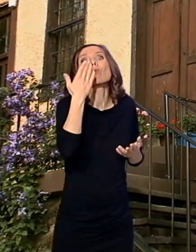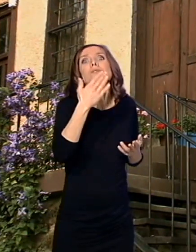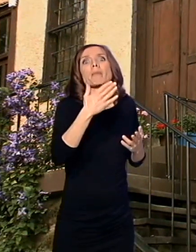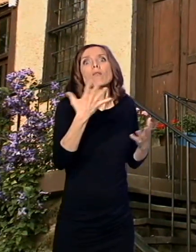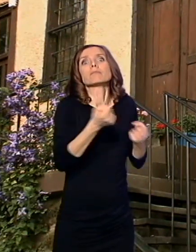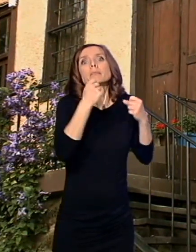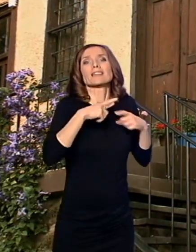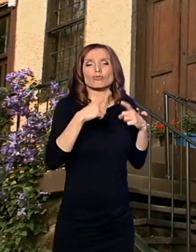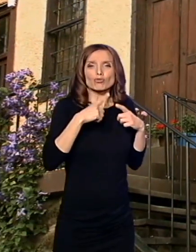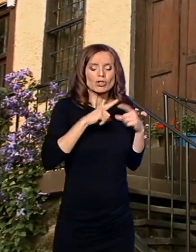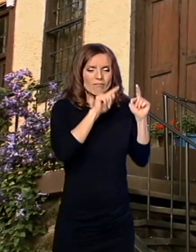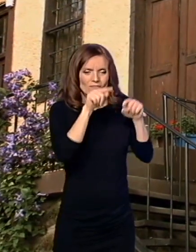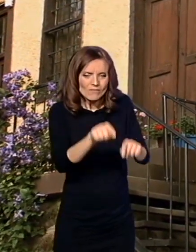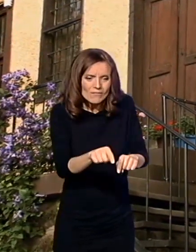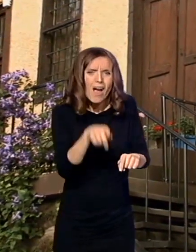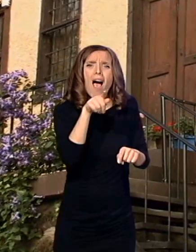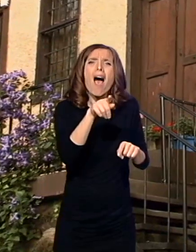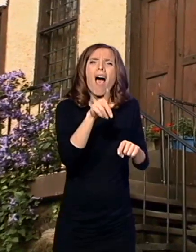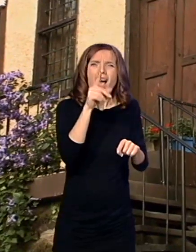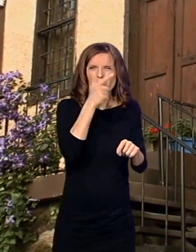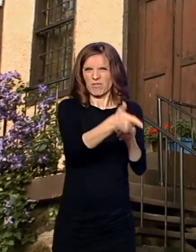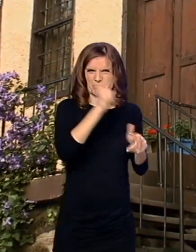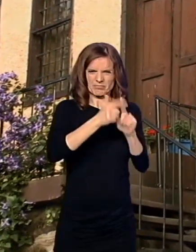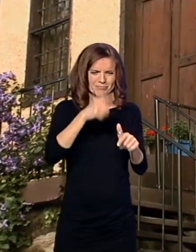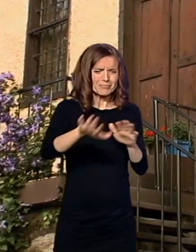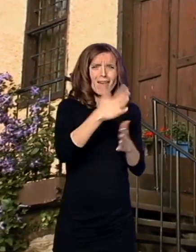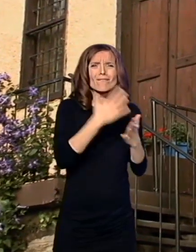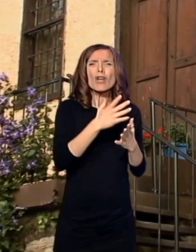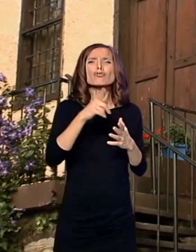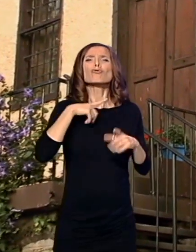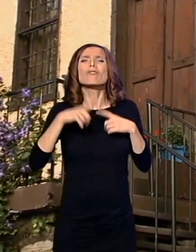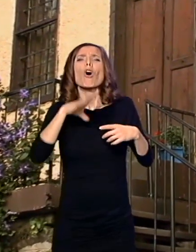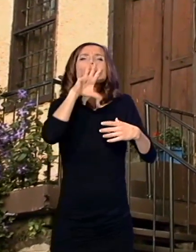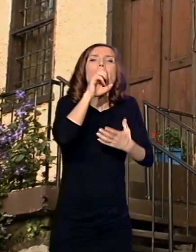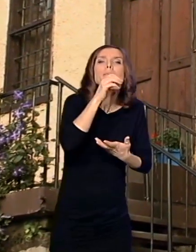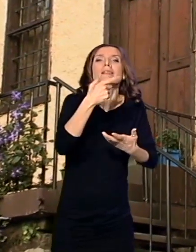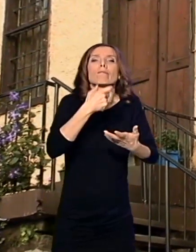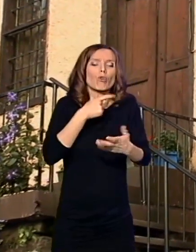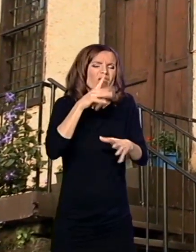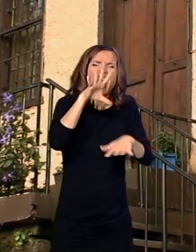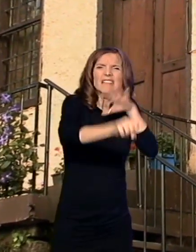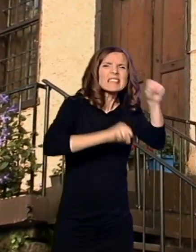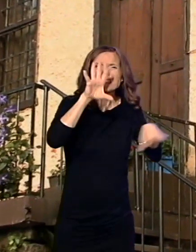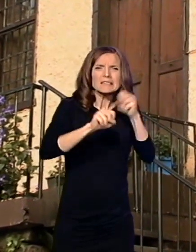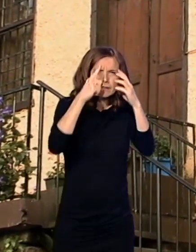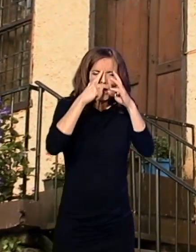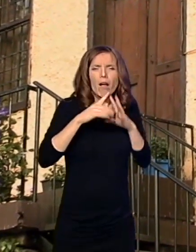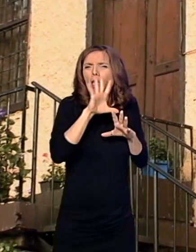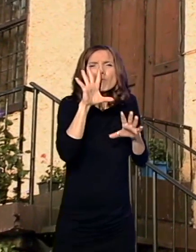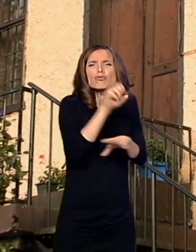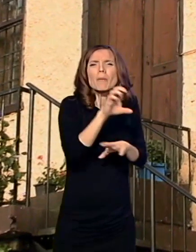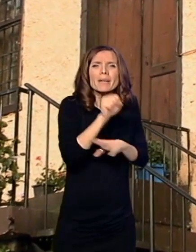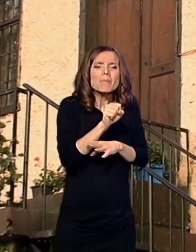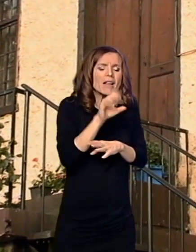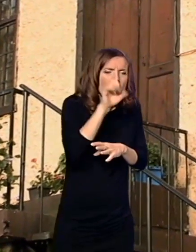leševe su što su razneli psi i životinje. Jednostavno što ostale po kikama devojaka ili po neko,